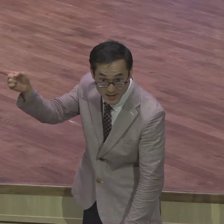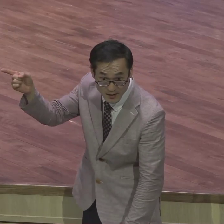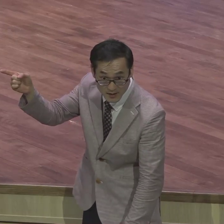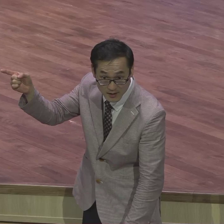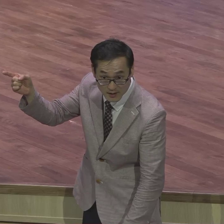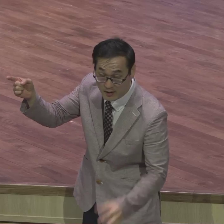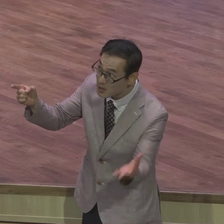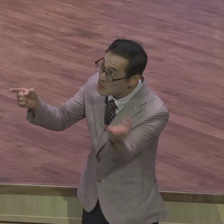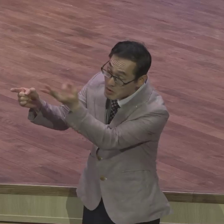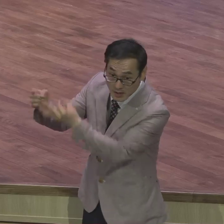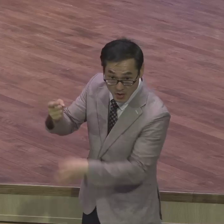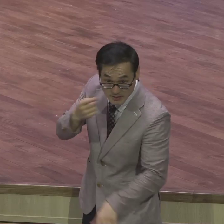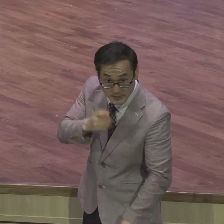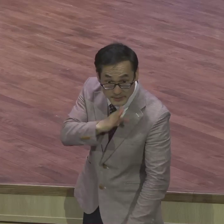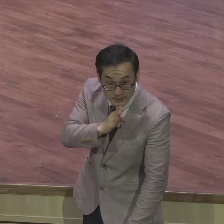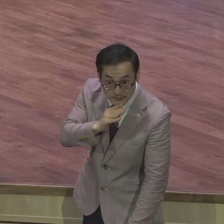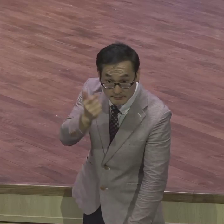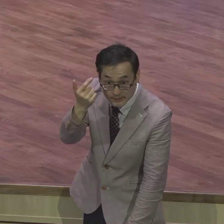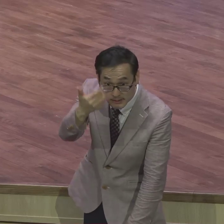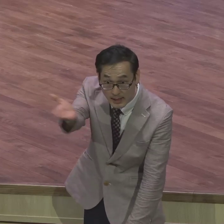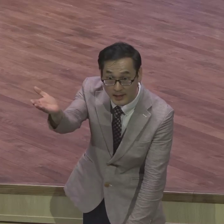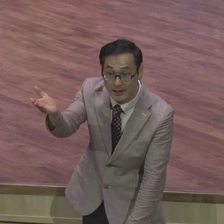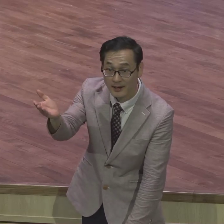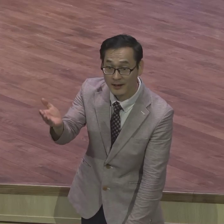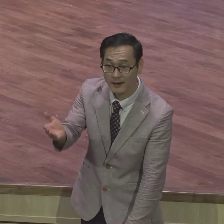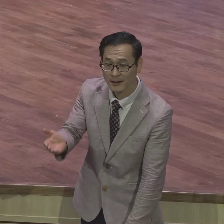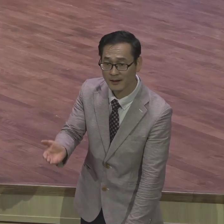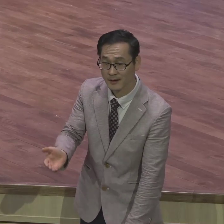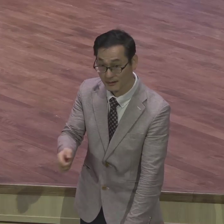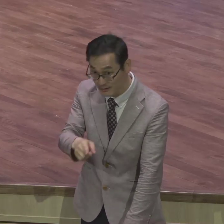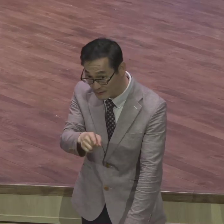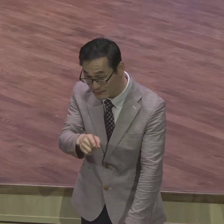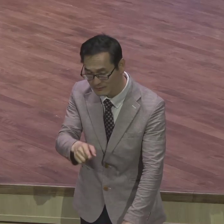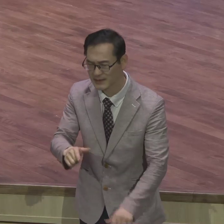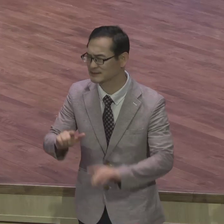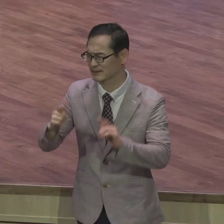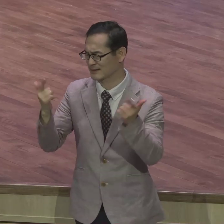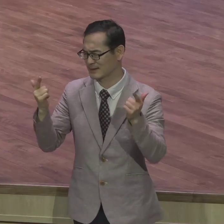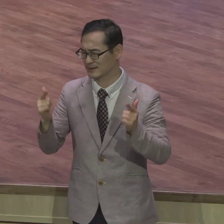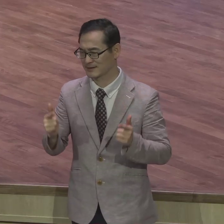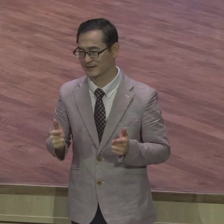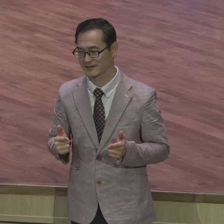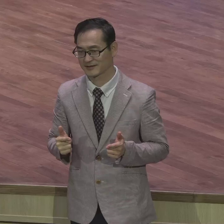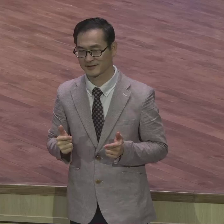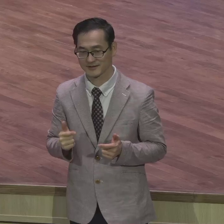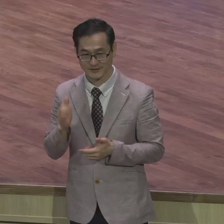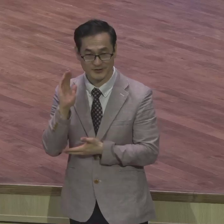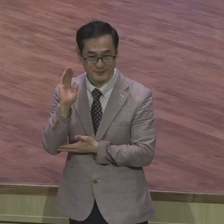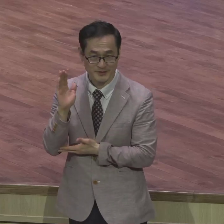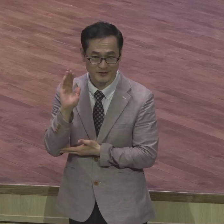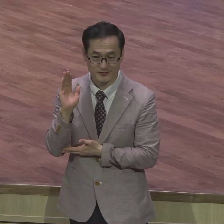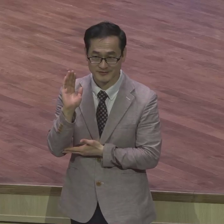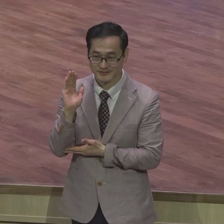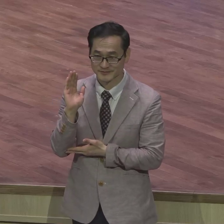불이한 분이 아니다 그렇게 말하고 하나님의 선택은